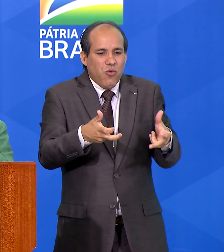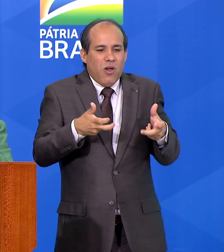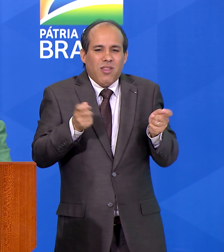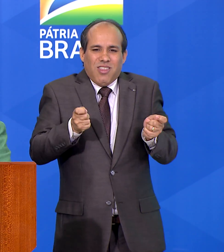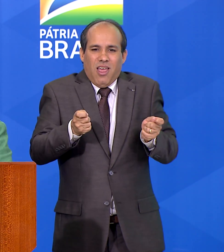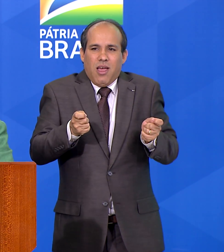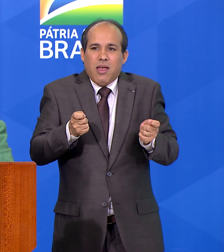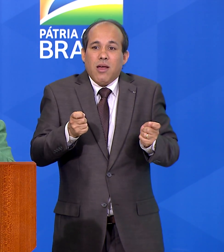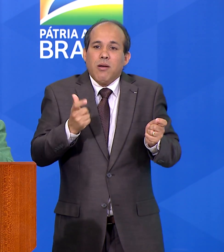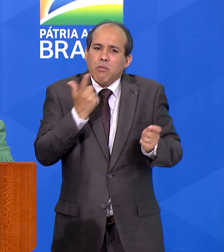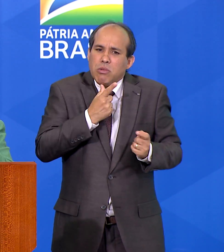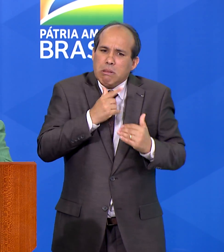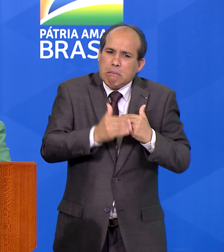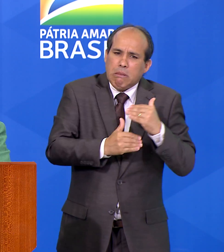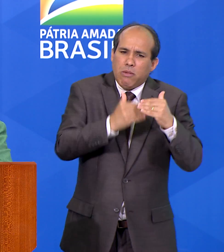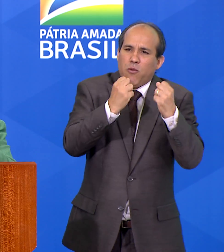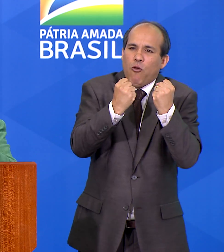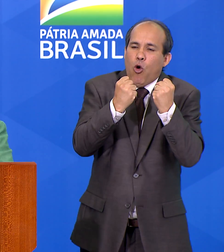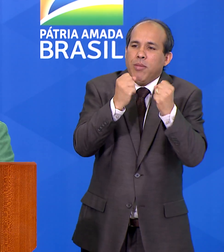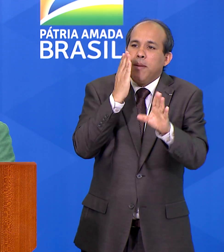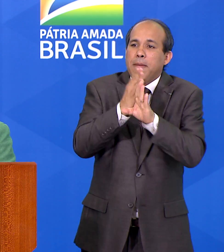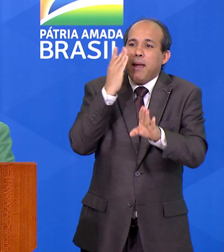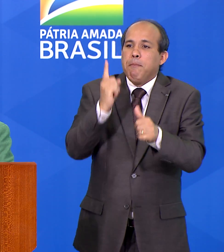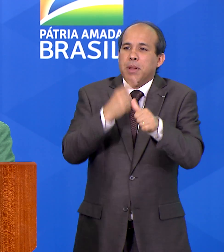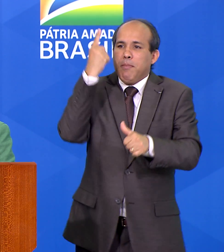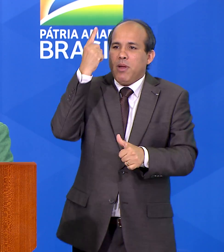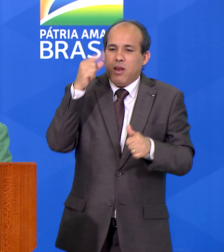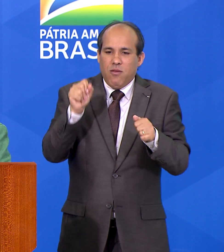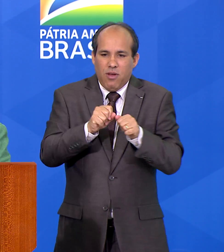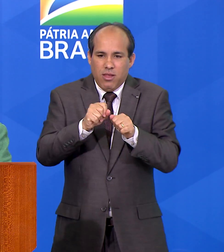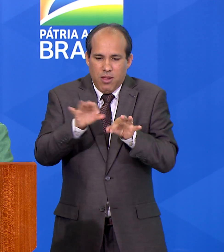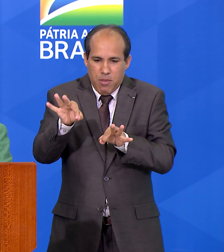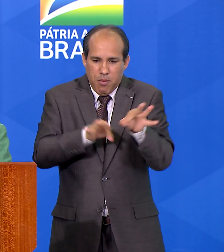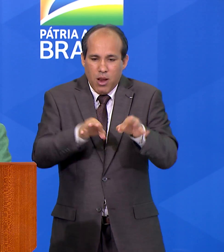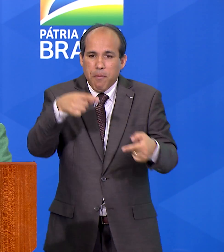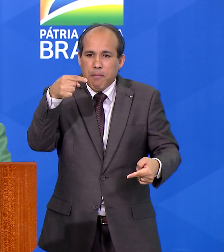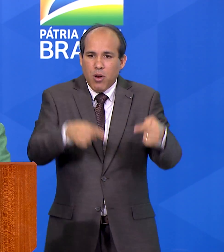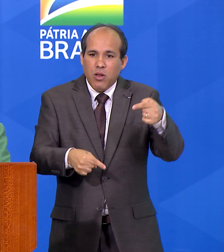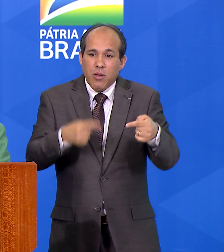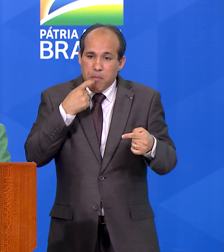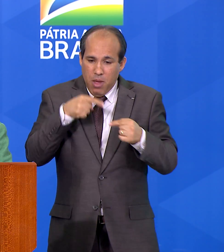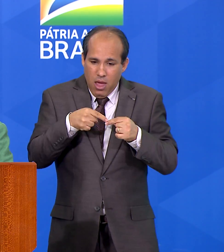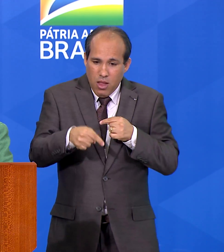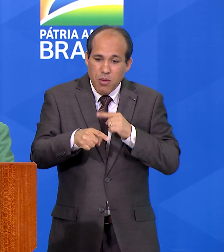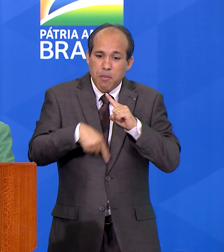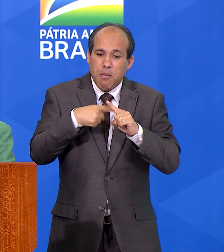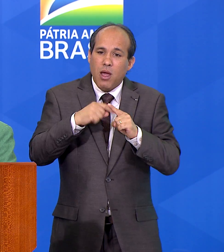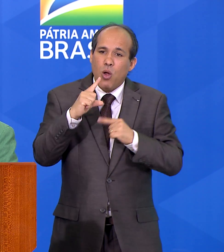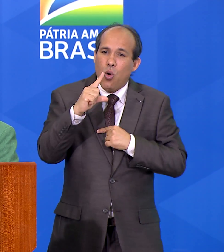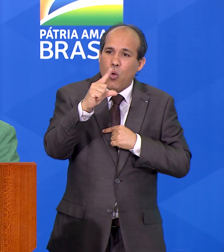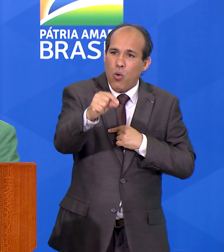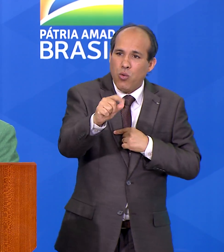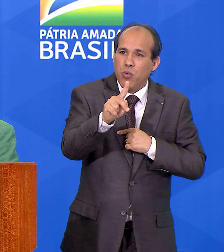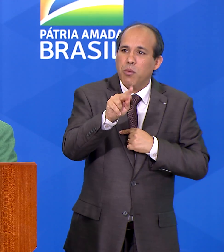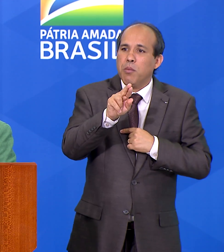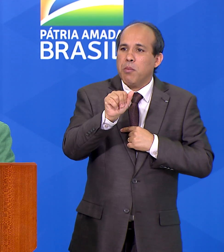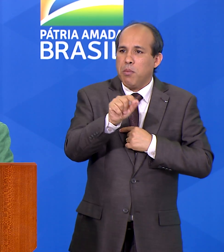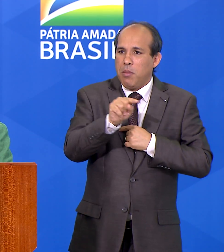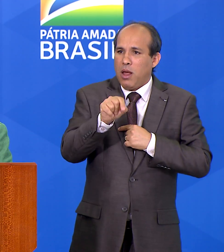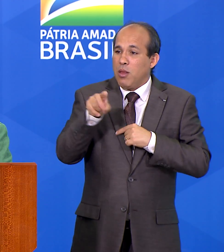temos que ter políticas de médio e longo prazo. E é isso que esse plano aqui lançado faz hoje.